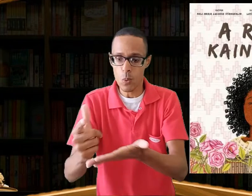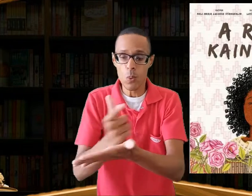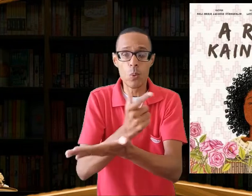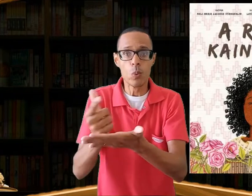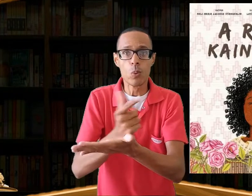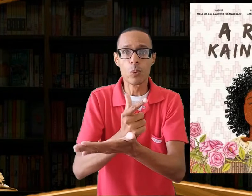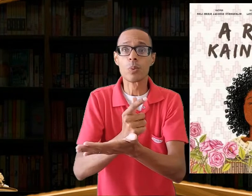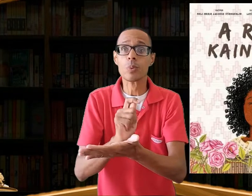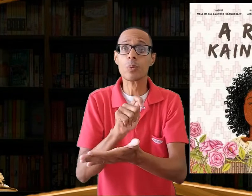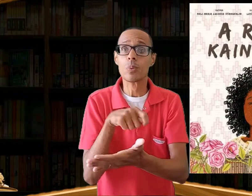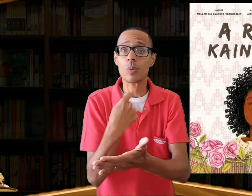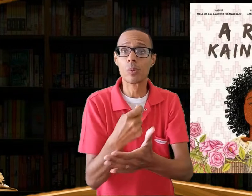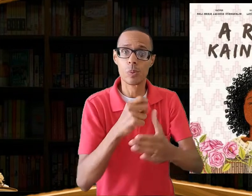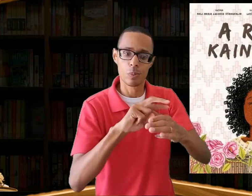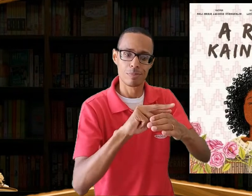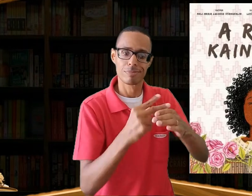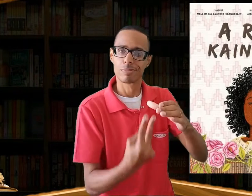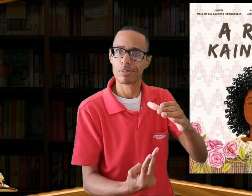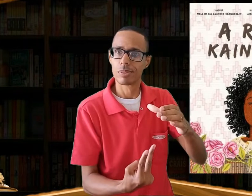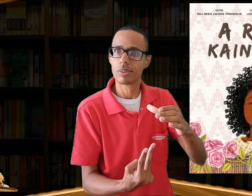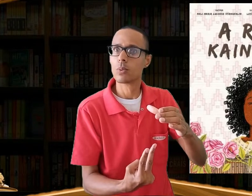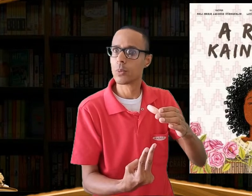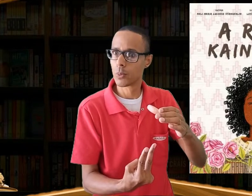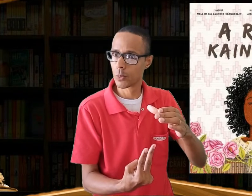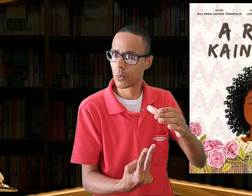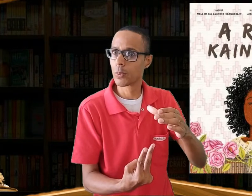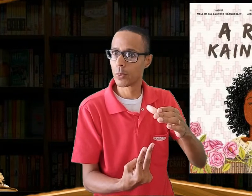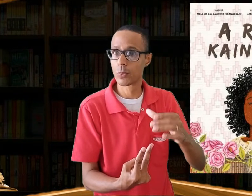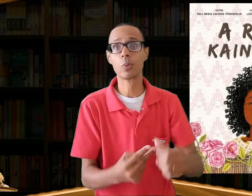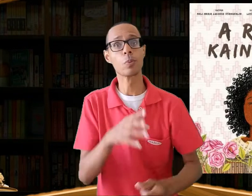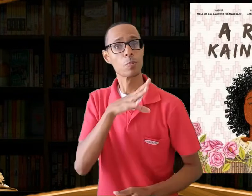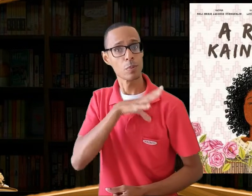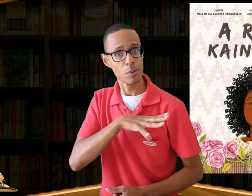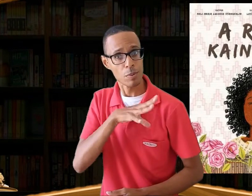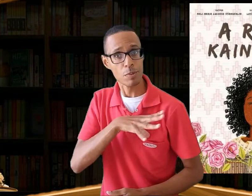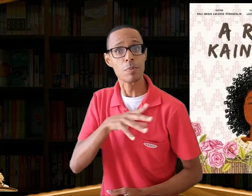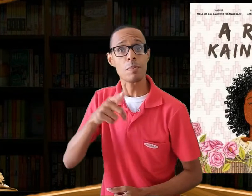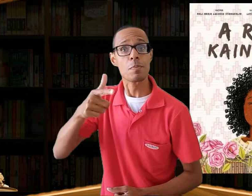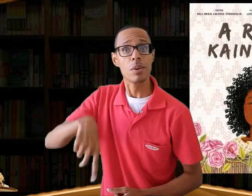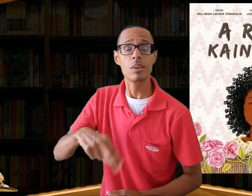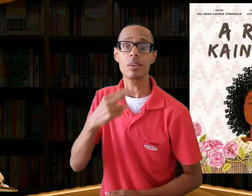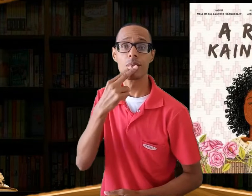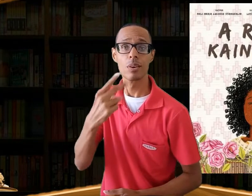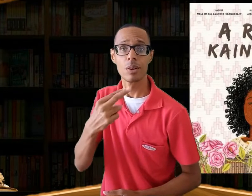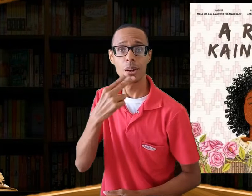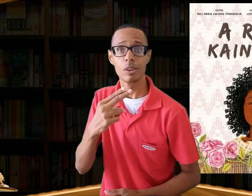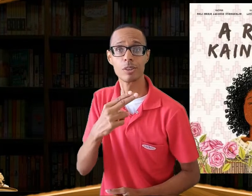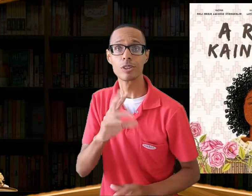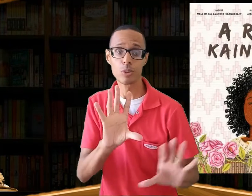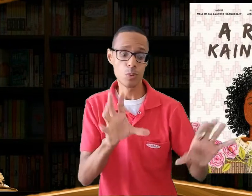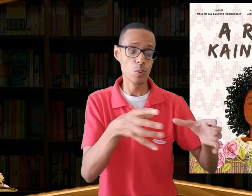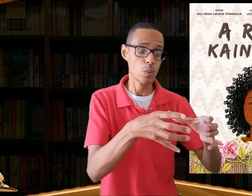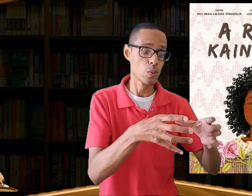Kaigang, um livro infantil bilíngue em língua portuguesa e língua Kaigang,